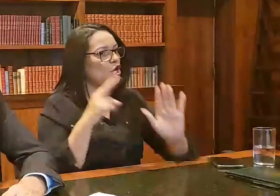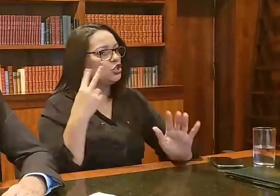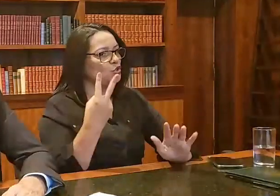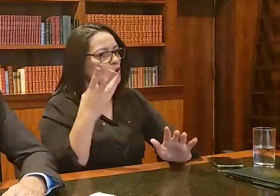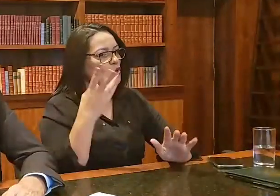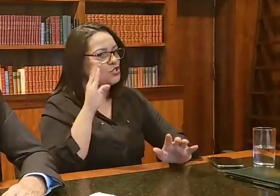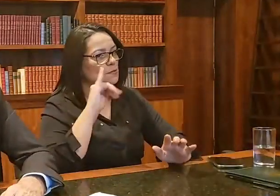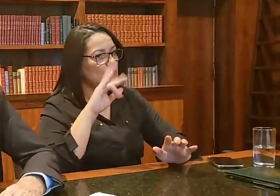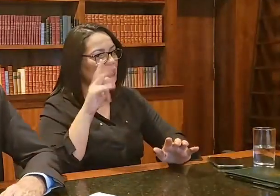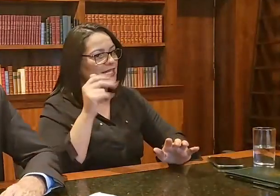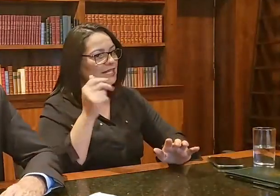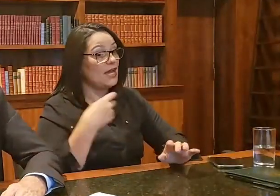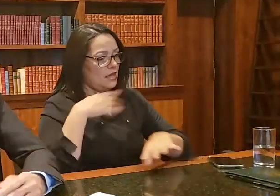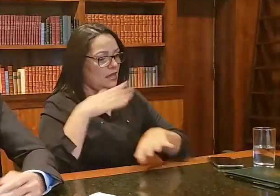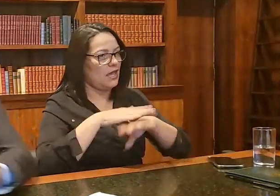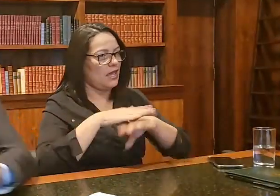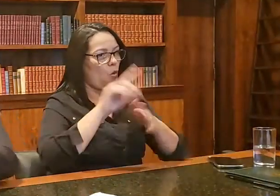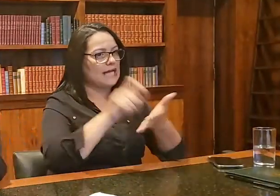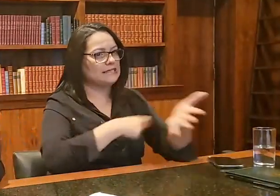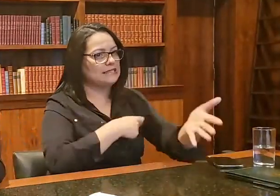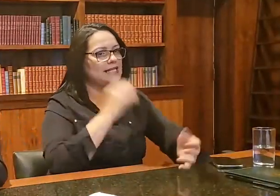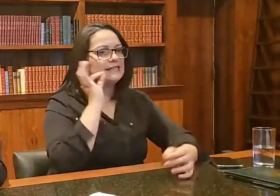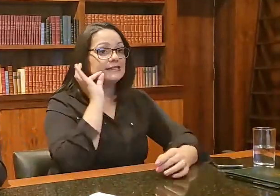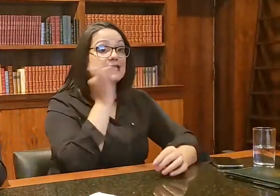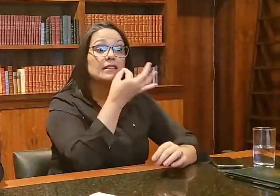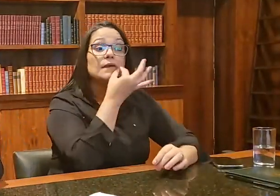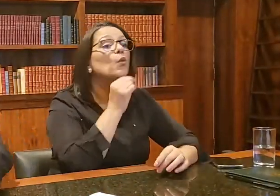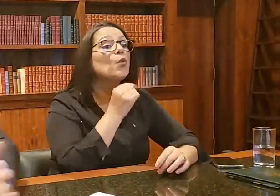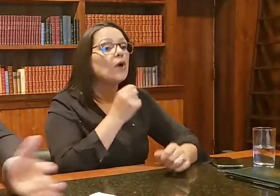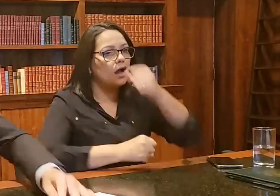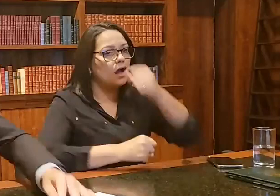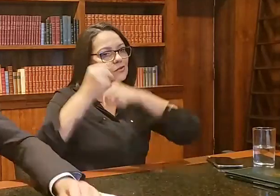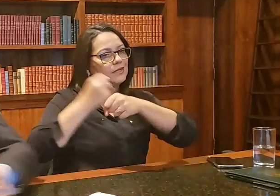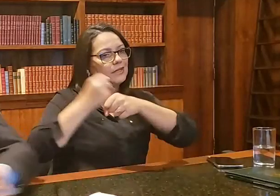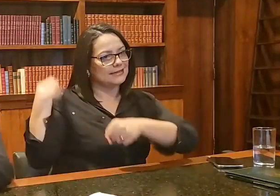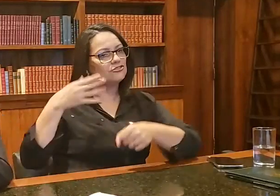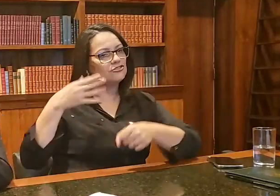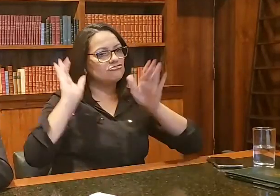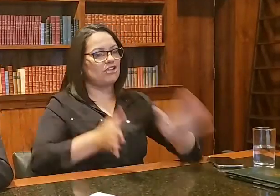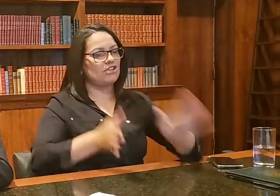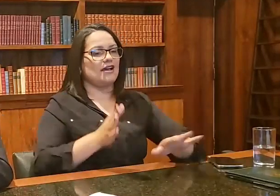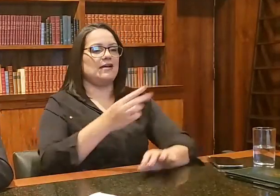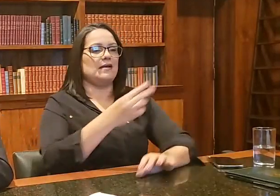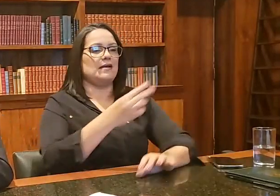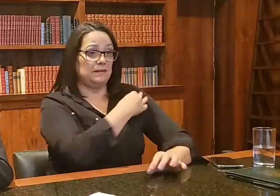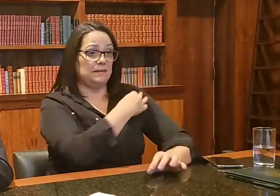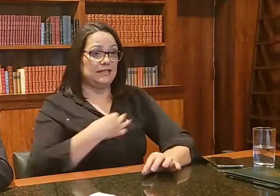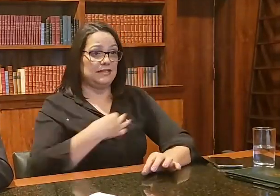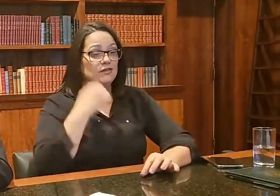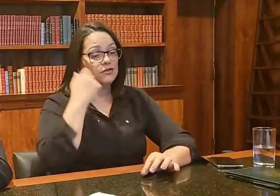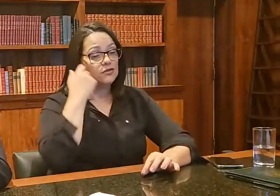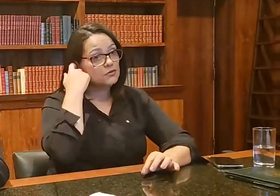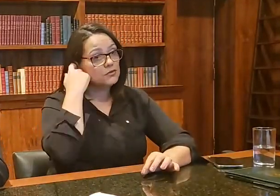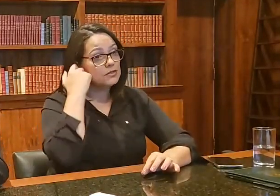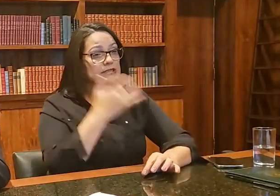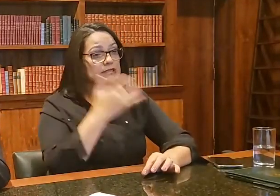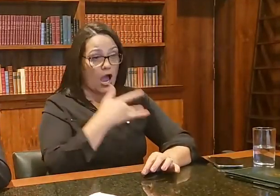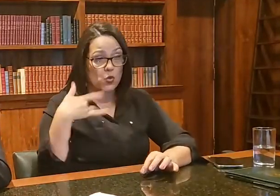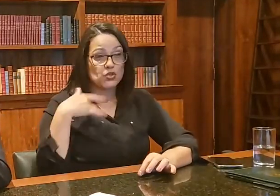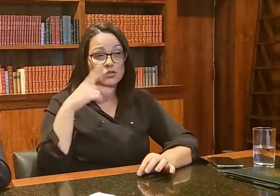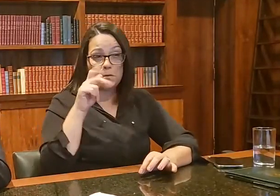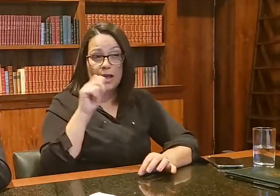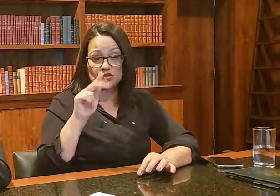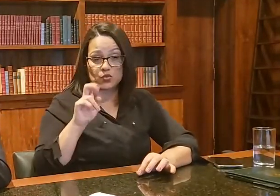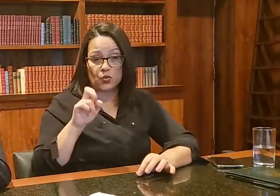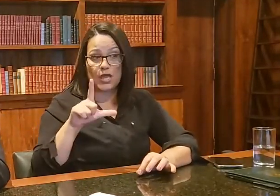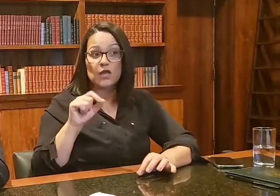foi assinada por mim em setembro do ano passado. Então em setembro do ano passado, o Pazuello já era ministro? Já. Assinou a medida